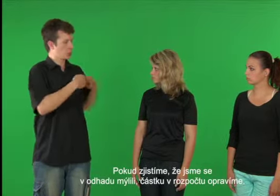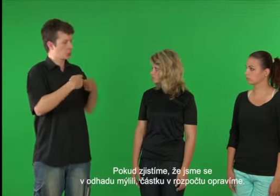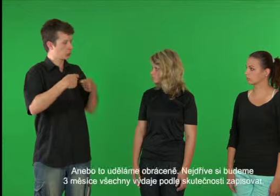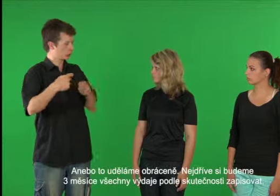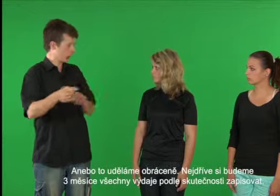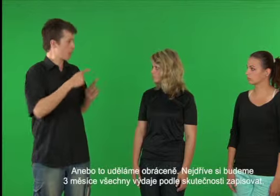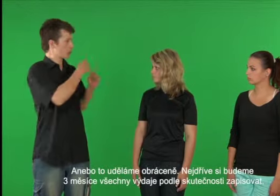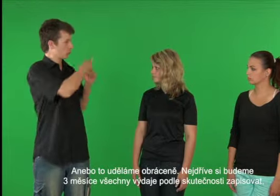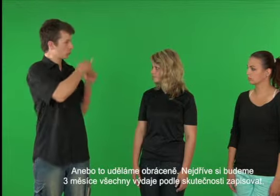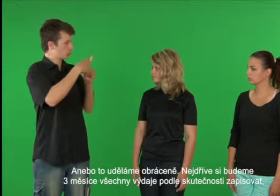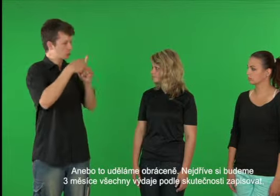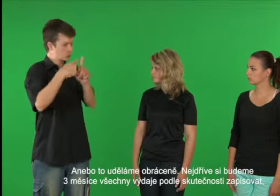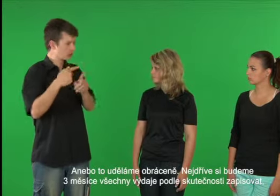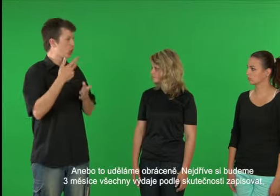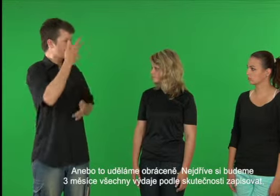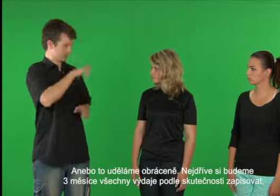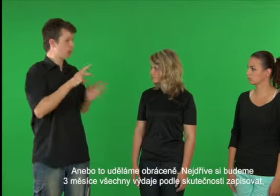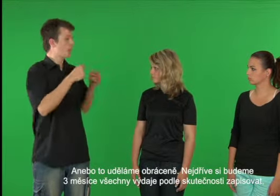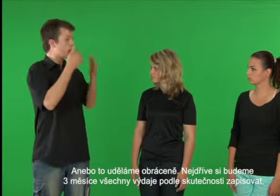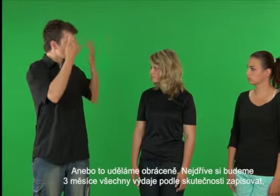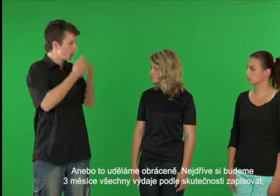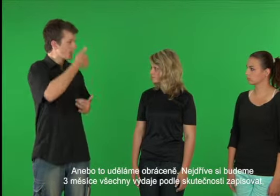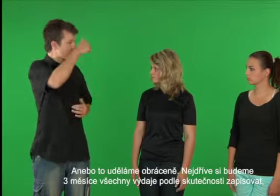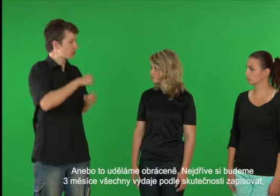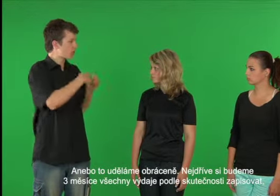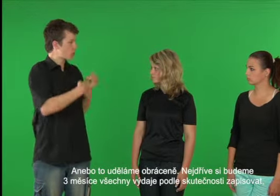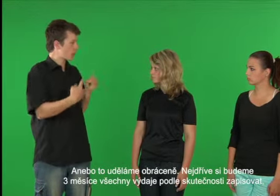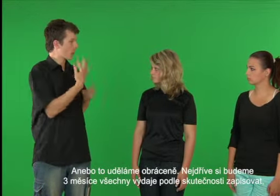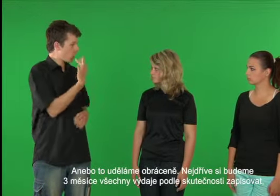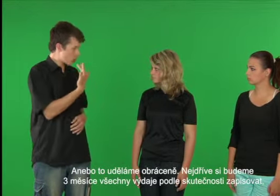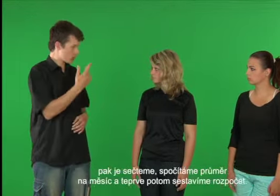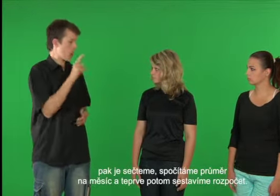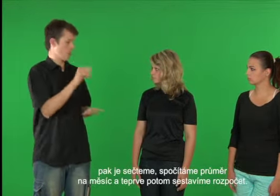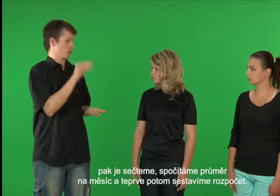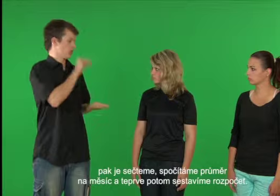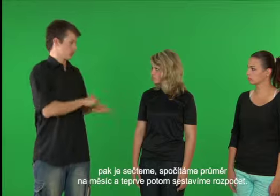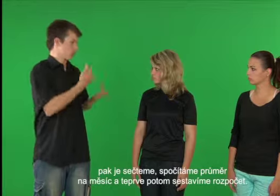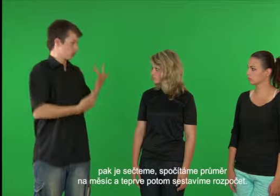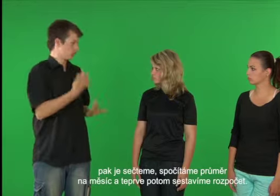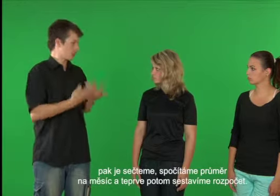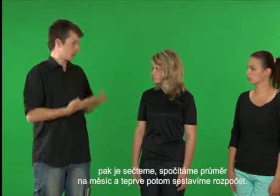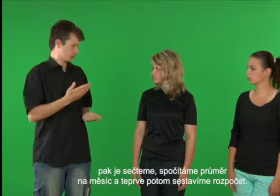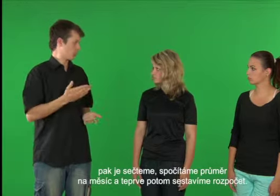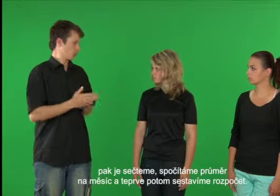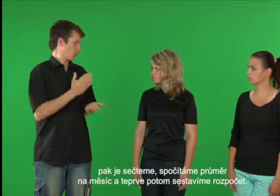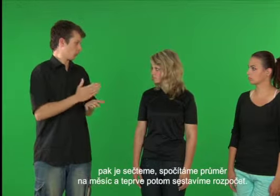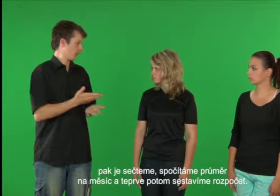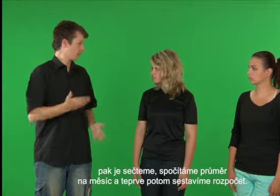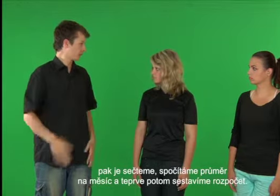rozpočtu opravíme. A nebo to uděláme obráceně. Nejdřív si budeme třeba tři měsíce všechny výdaje podle skutečnosti zapisovat, sečteme, spočítáme průměr na